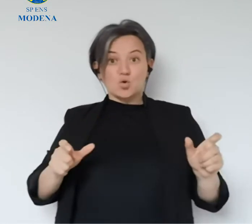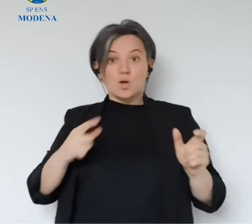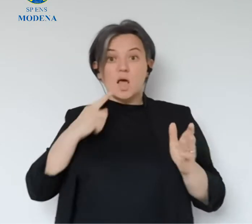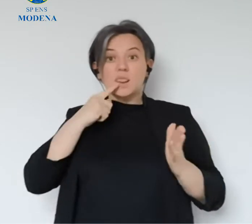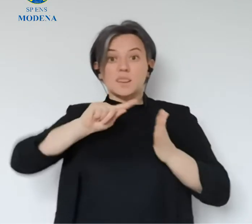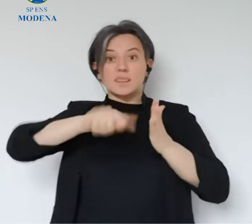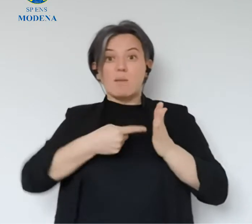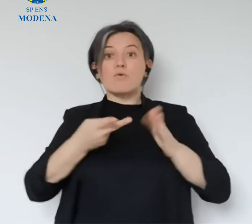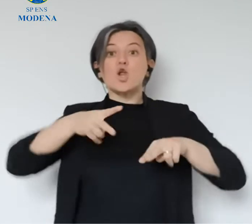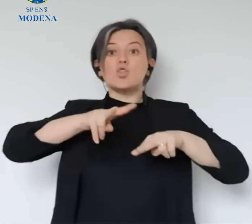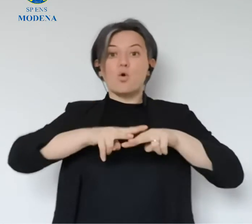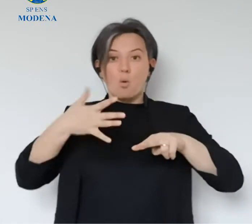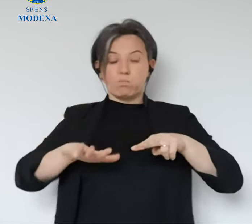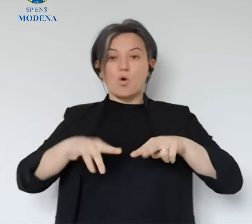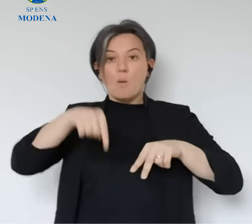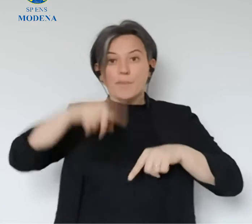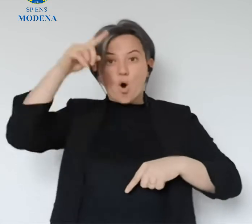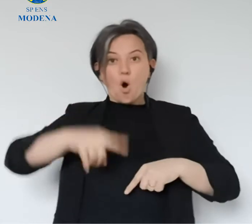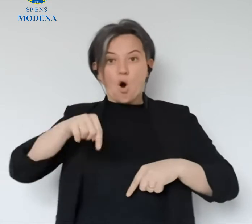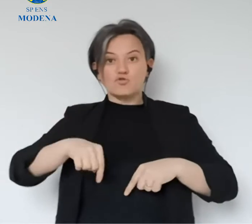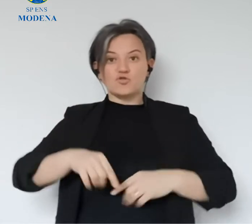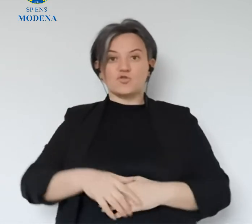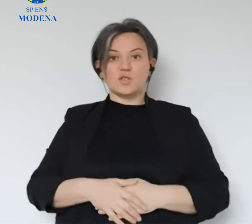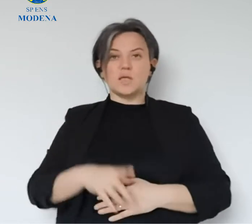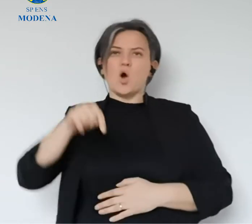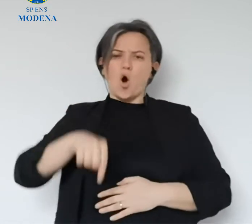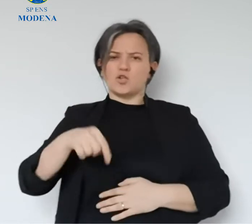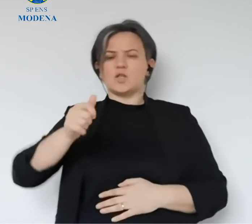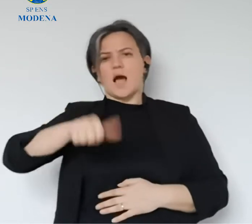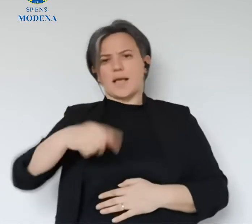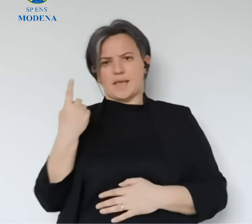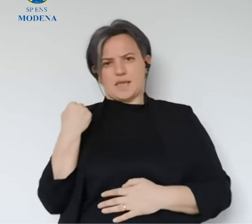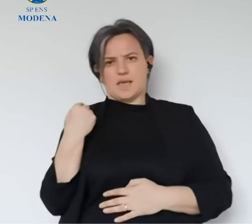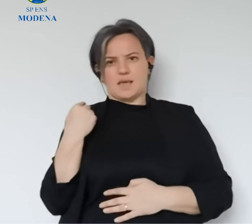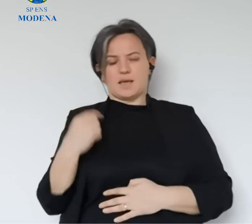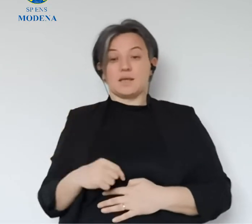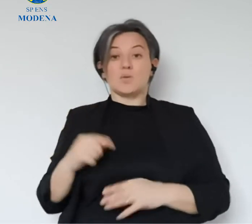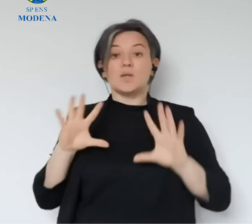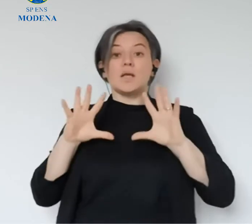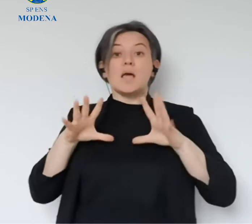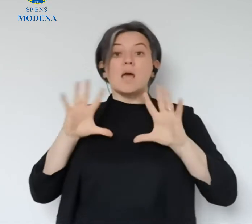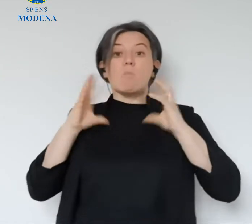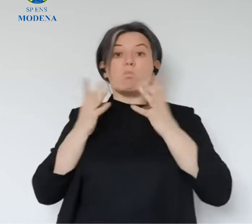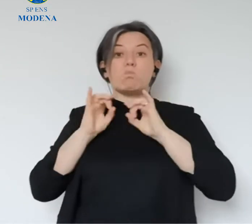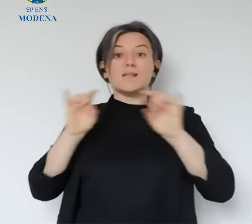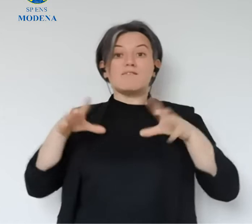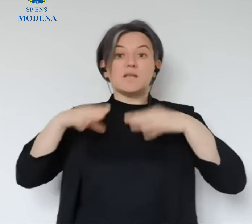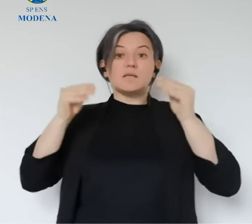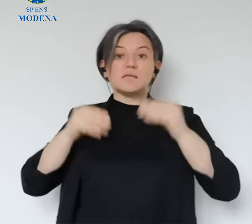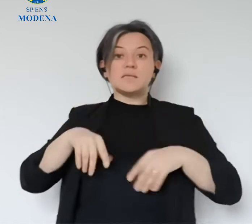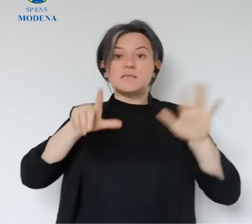le persone guarite, quindi col doppio tampone, nella giornata di oggi, in realtà